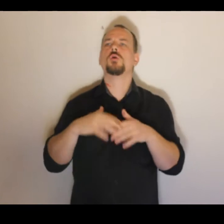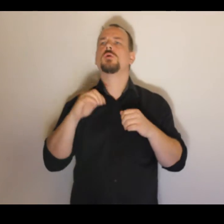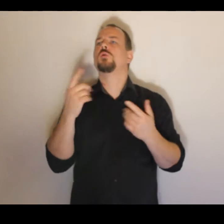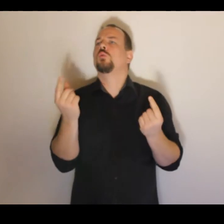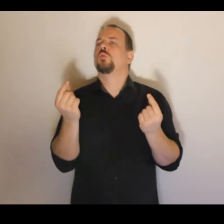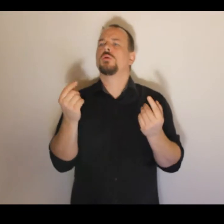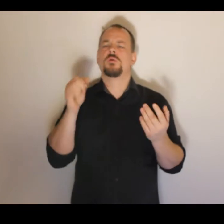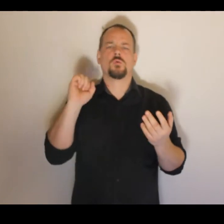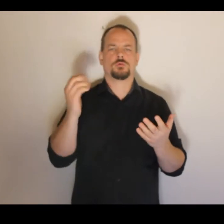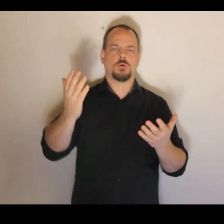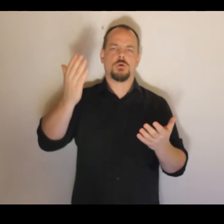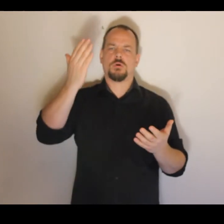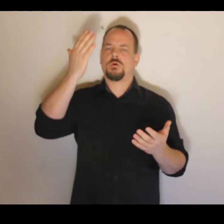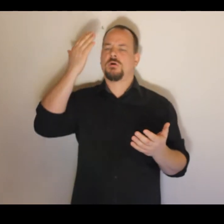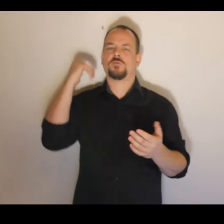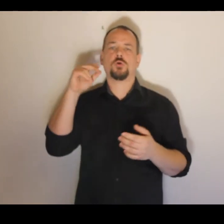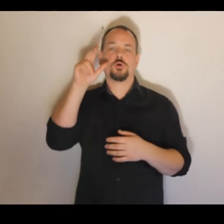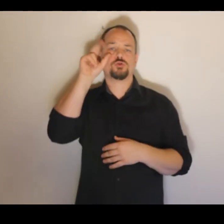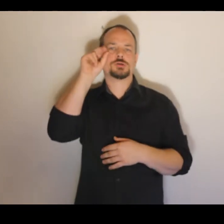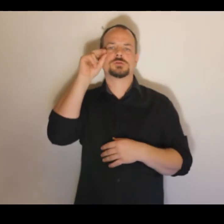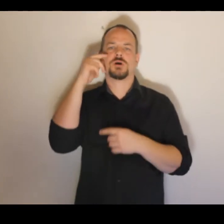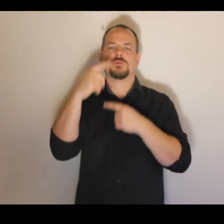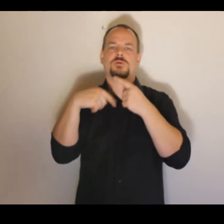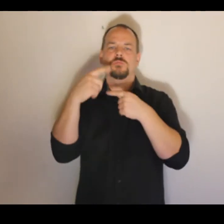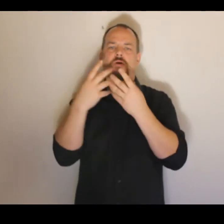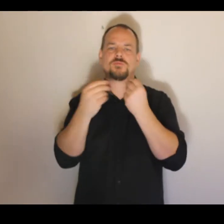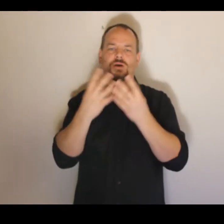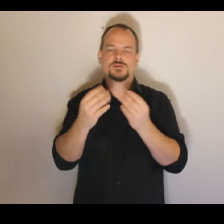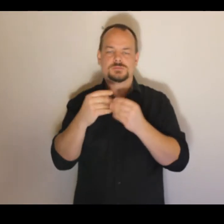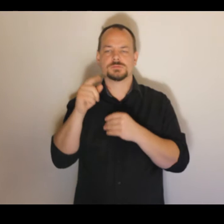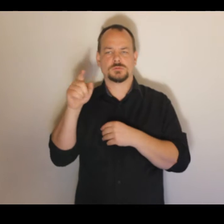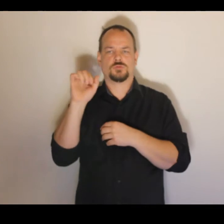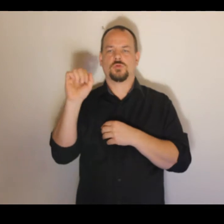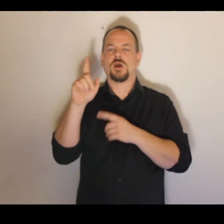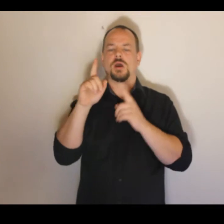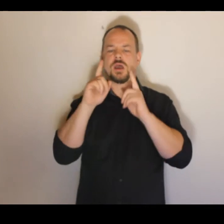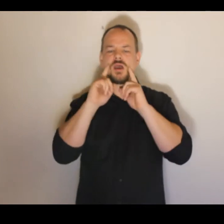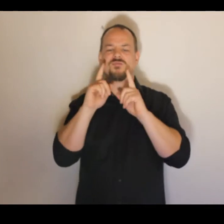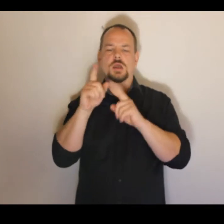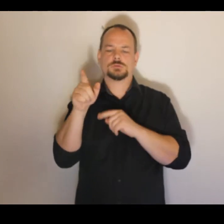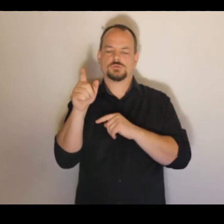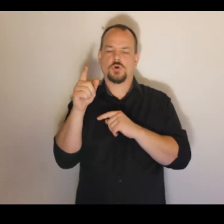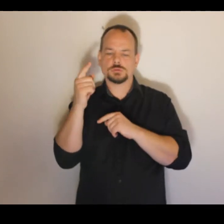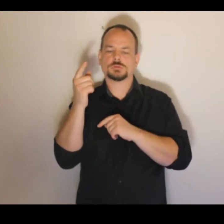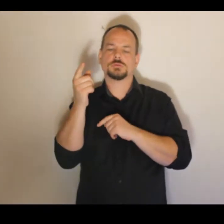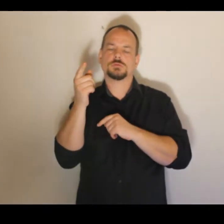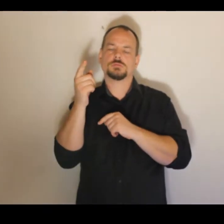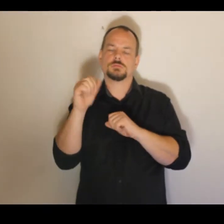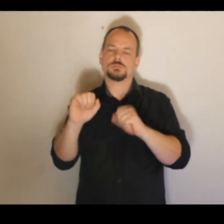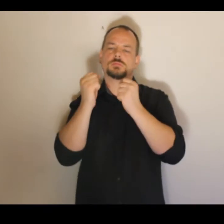tak jako lidstvo. Už v řecké mytologii nám Hephaistos údajně vytvořil nějakého robota,